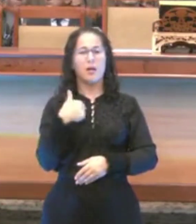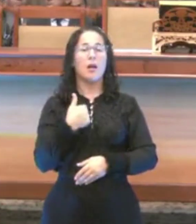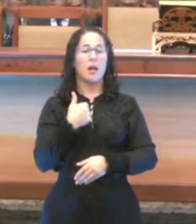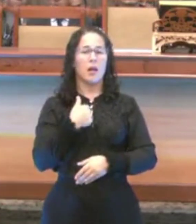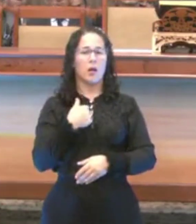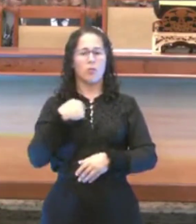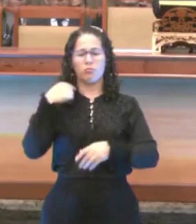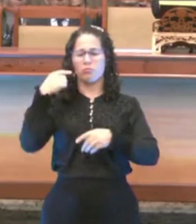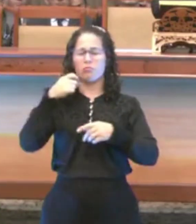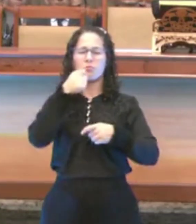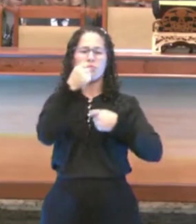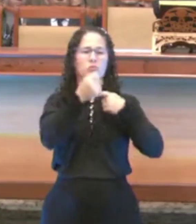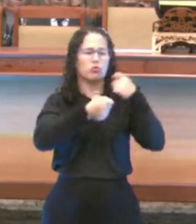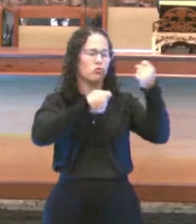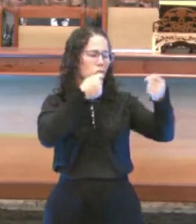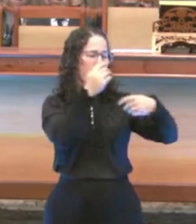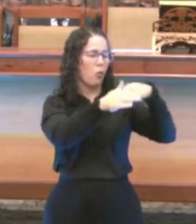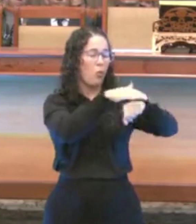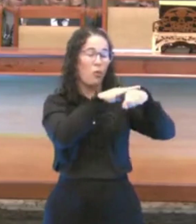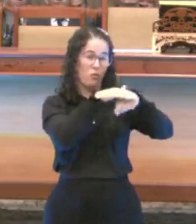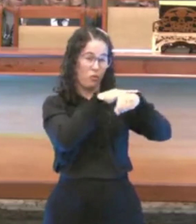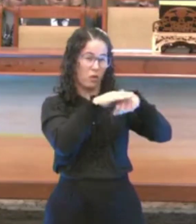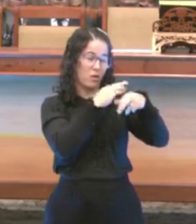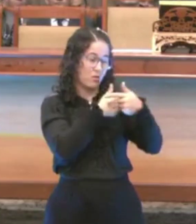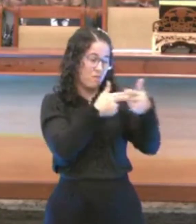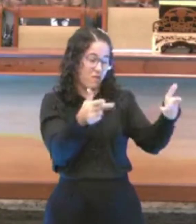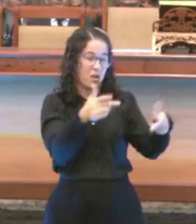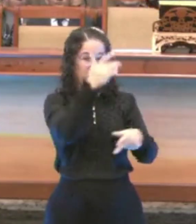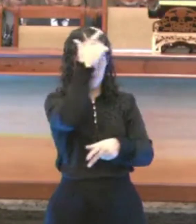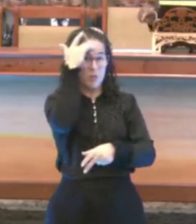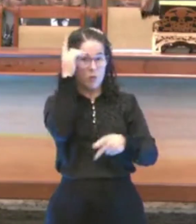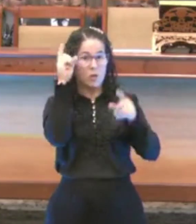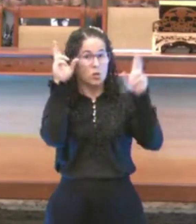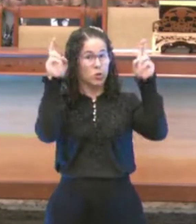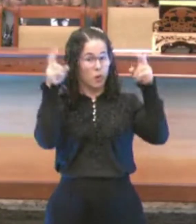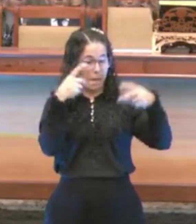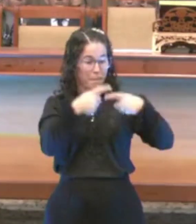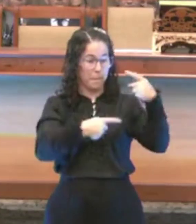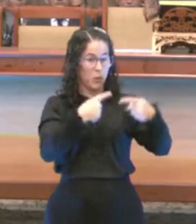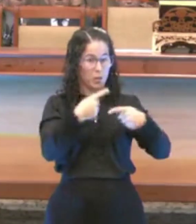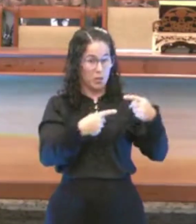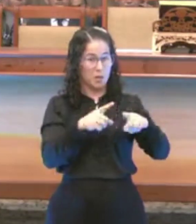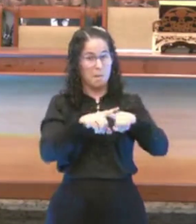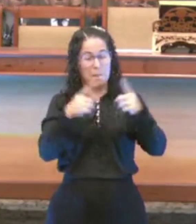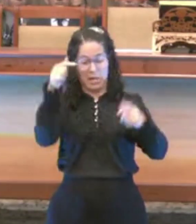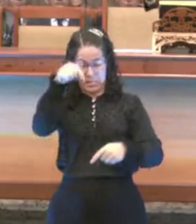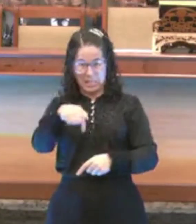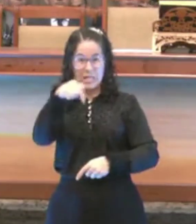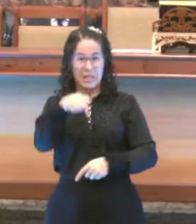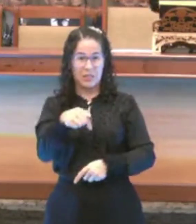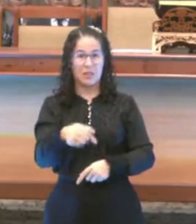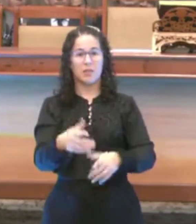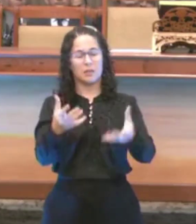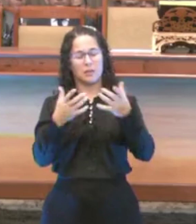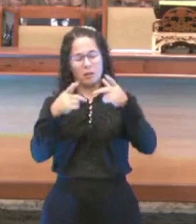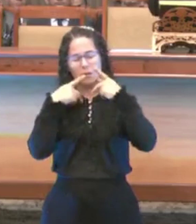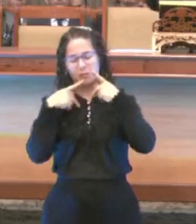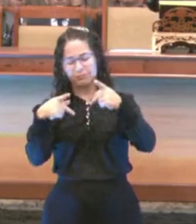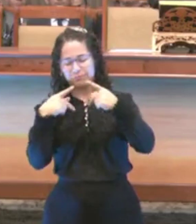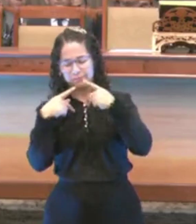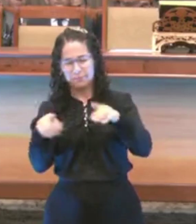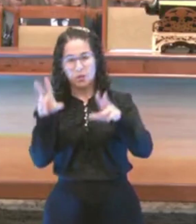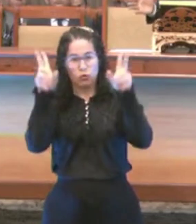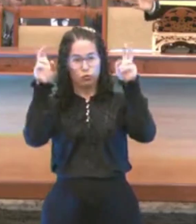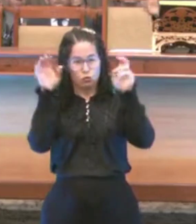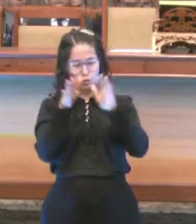discuto com o professor no ar, eu discuto na igreja, não. Eu não discuto isso aqui. Ok? Eu discuto o evangelho. Se uma pessoa vier particularmente me